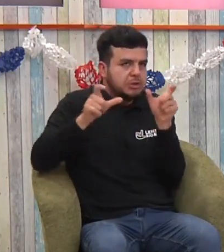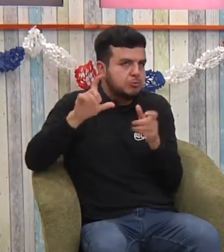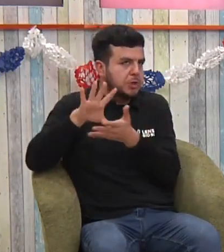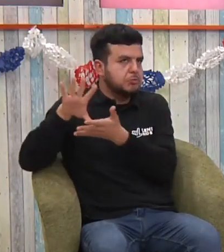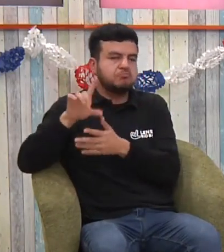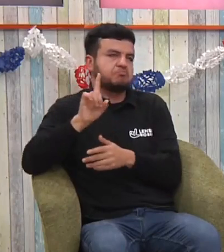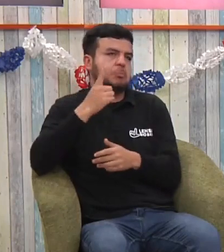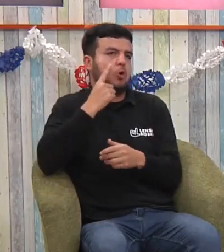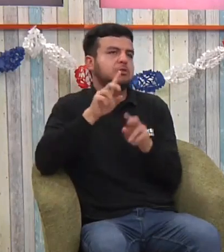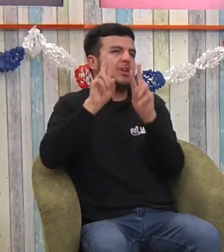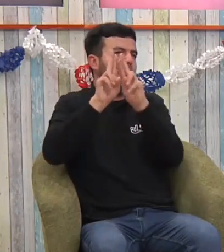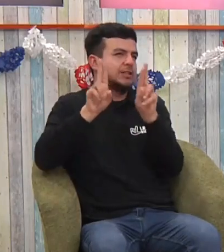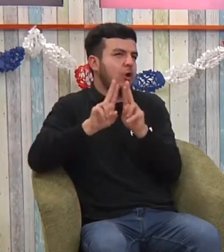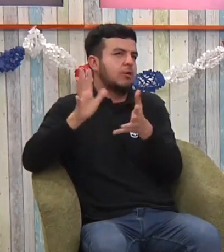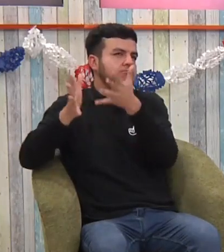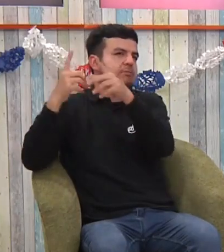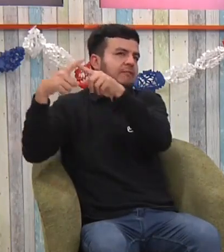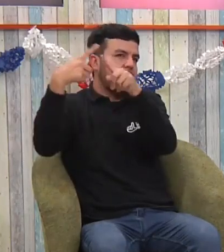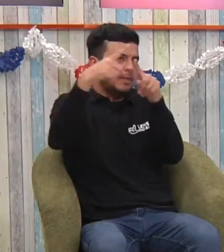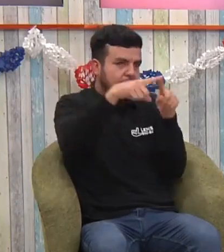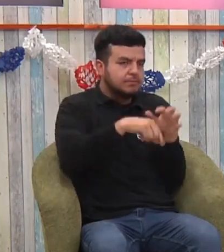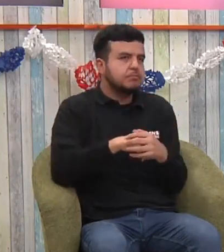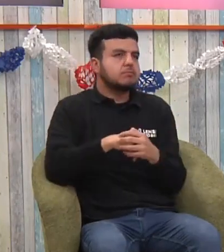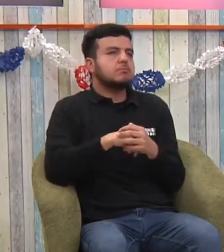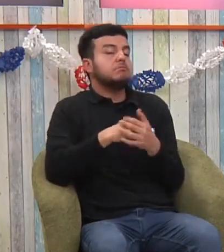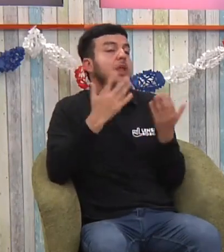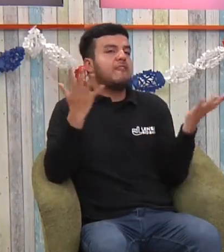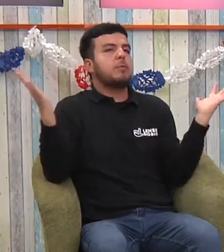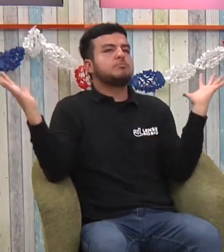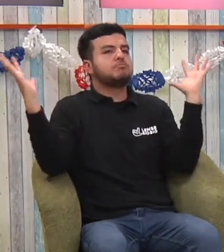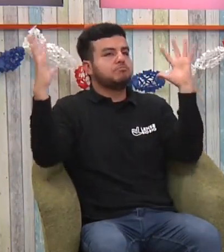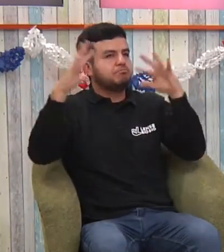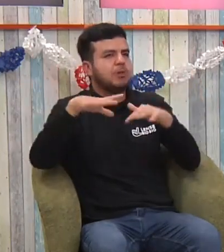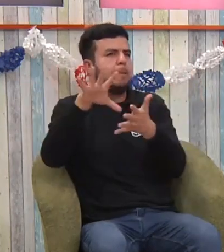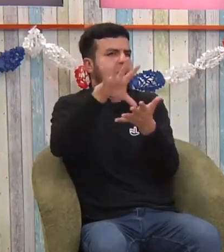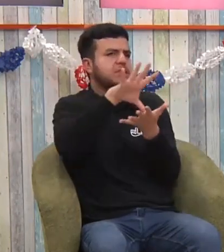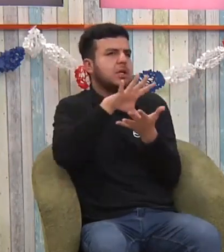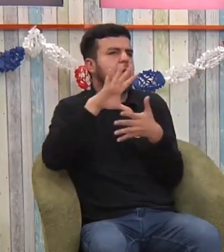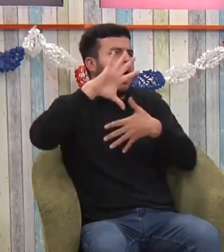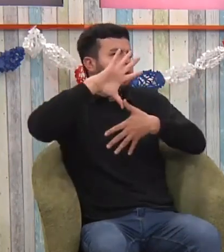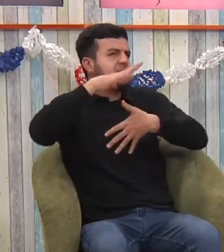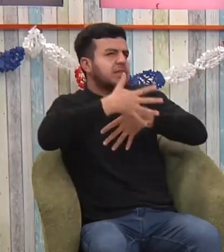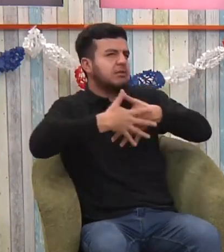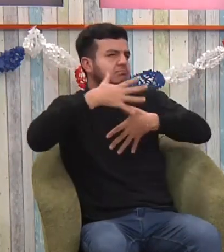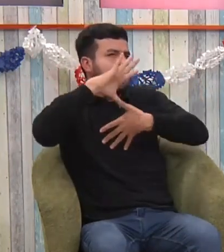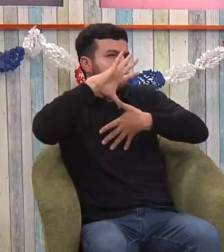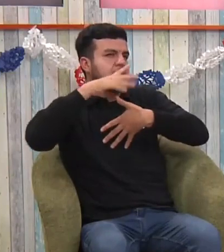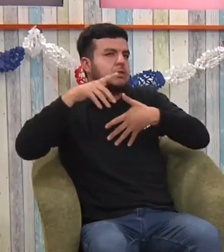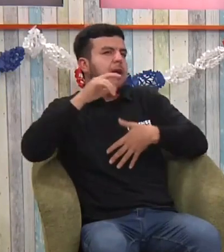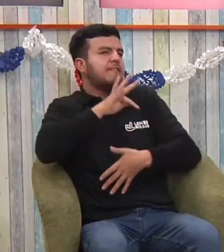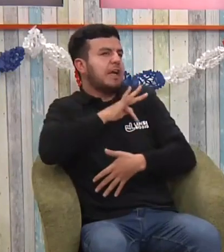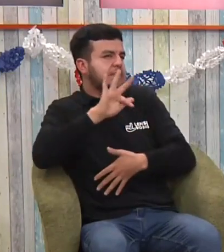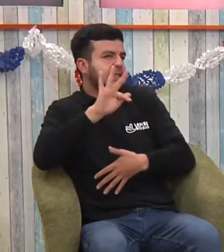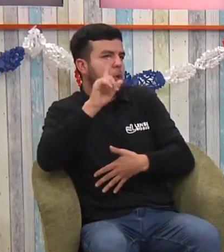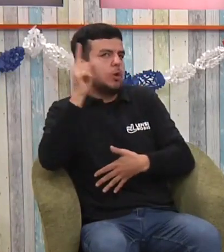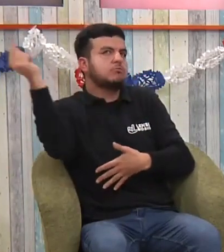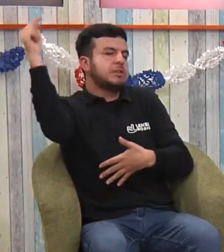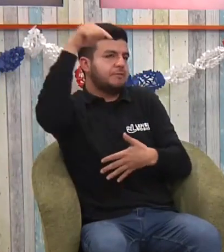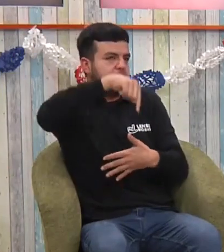hablar con personas sordas que hablaban otra lengua de señas de sus delegaciones y cuando nos juntamos eran países de